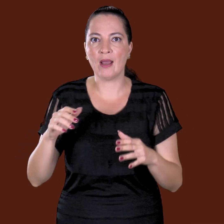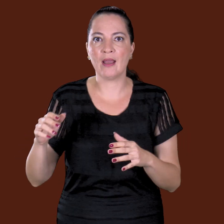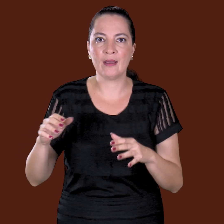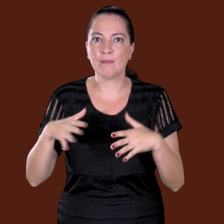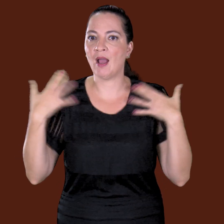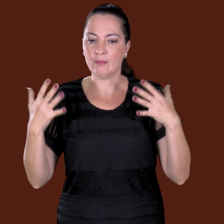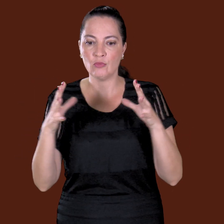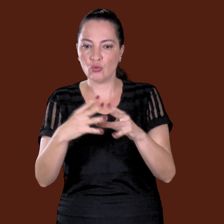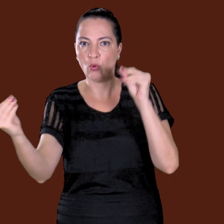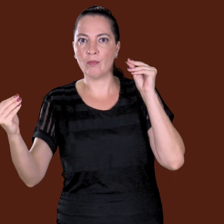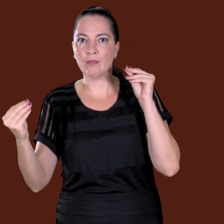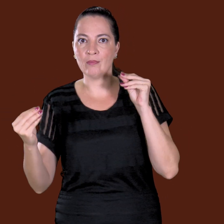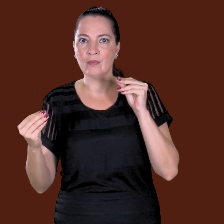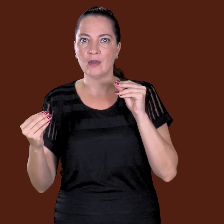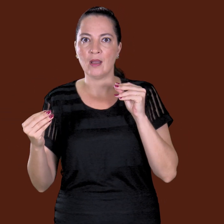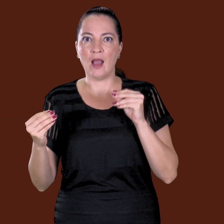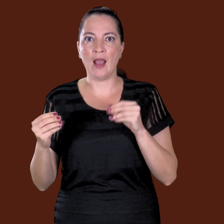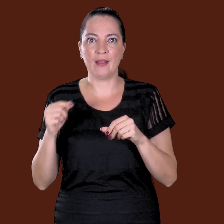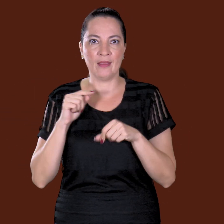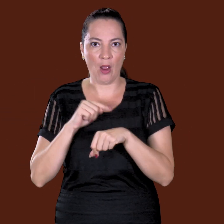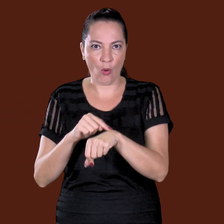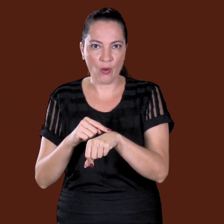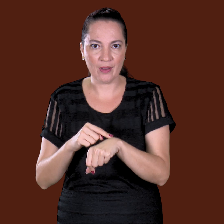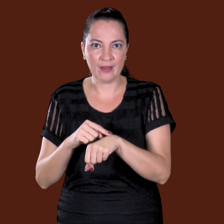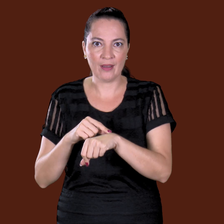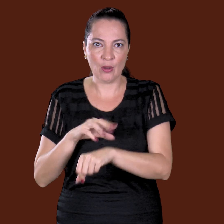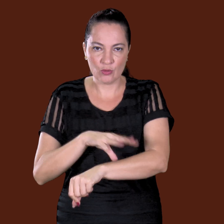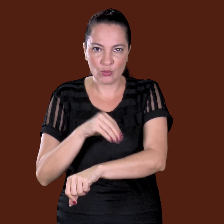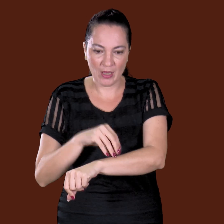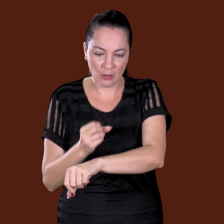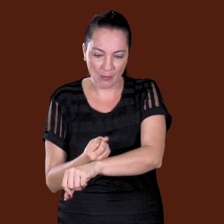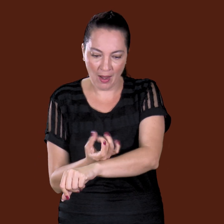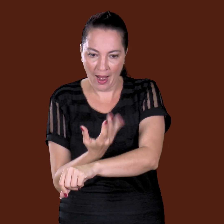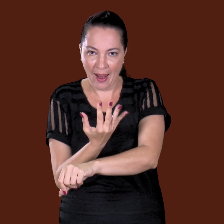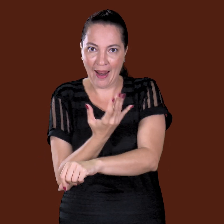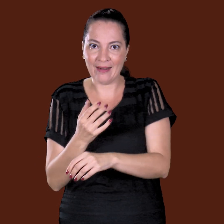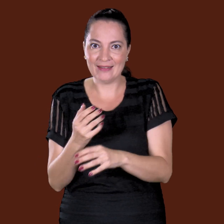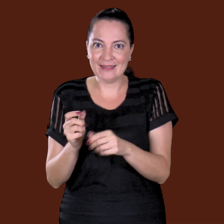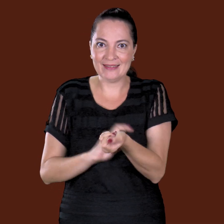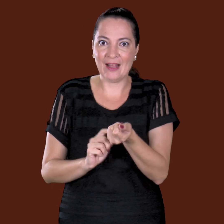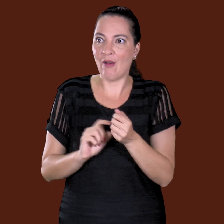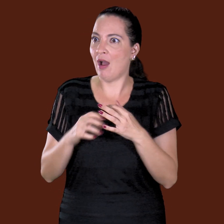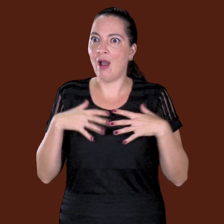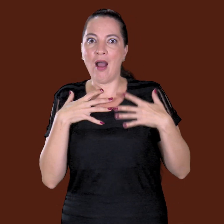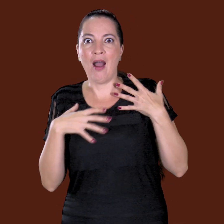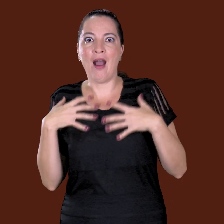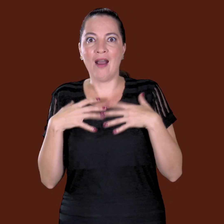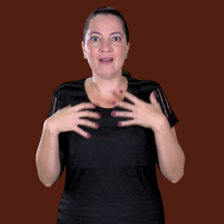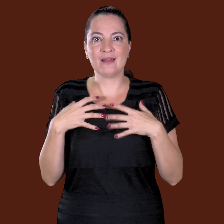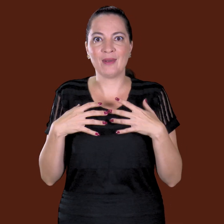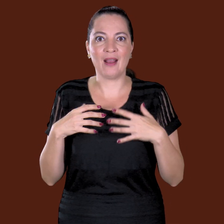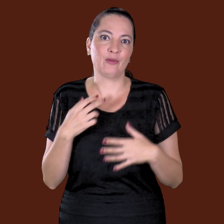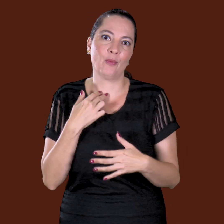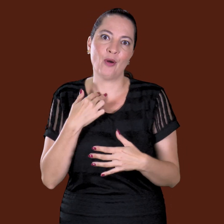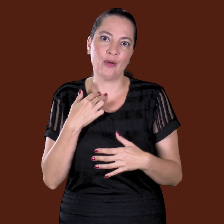saca? E ela rupiou até o cangote, né? Na hora que viu isso, mas o que vai fazer? Vai desesperar? Desesperado, teve que continuar andando,